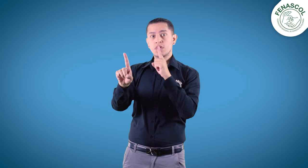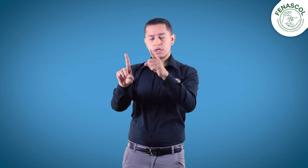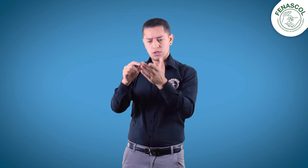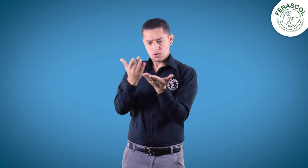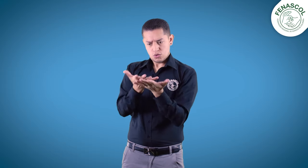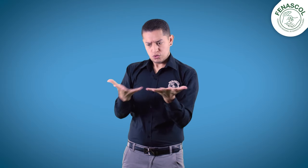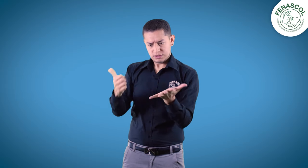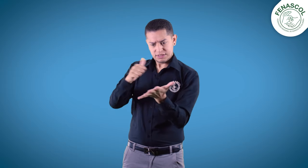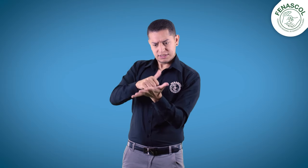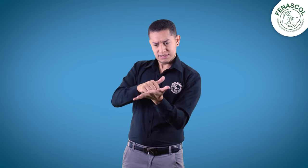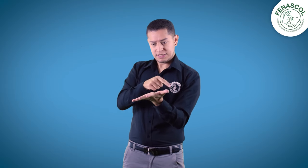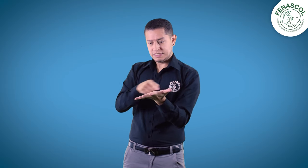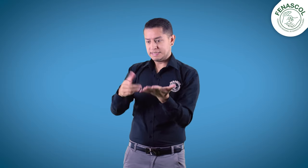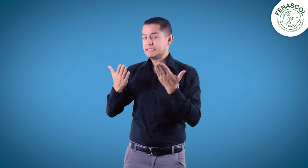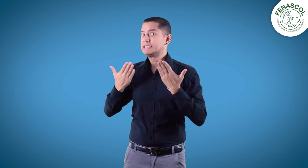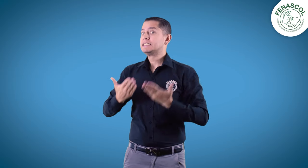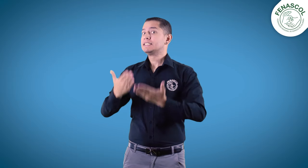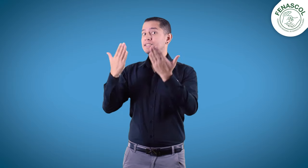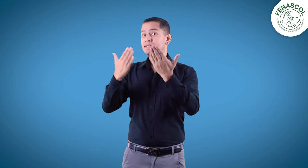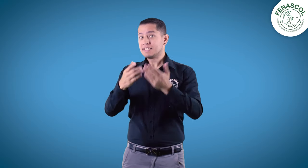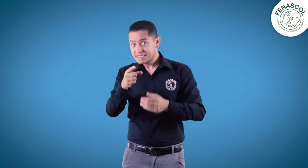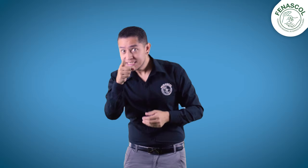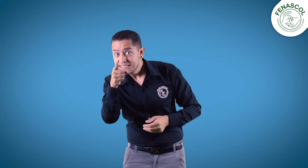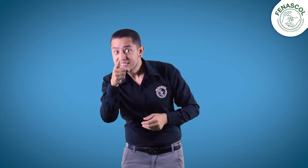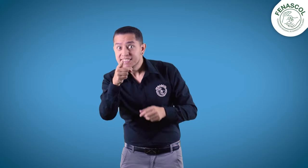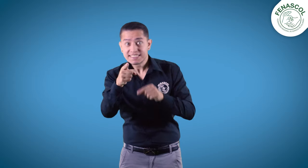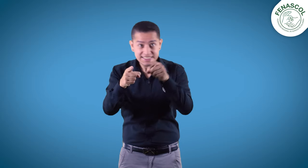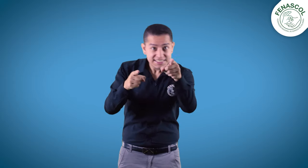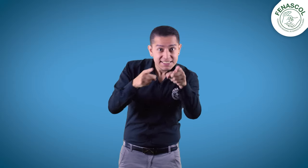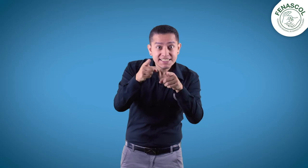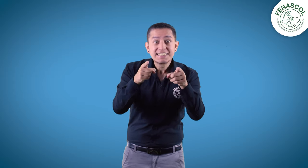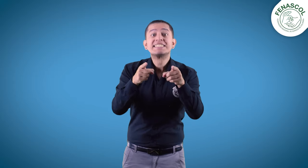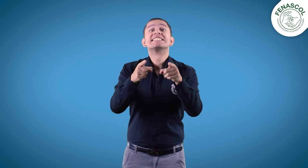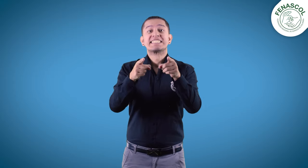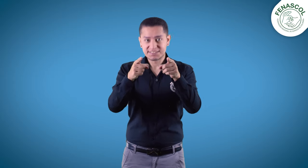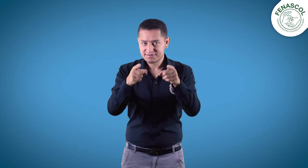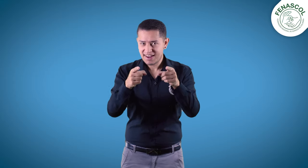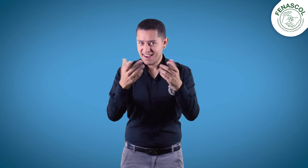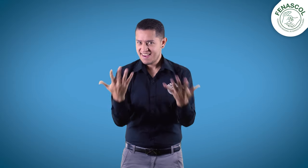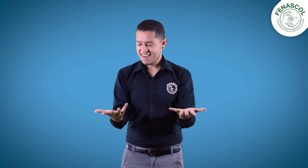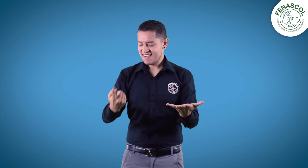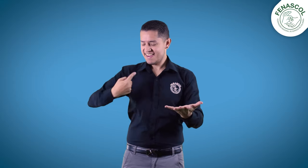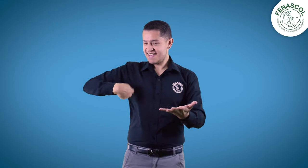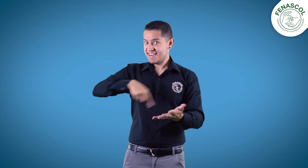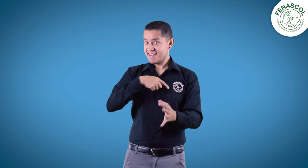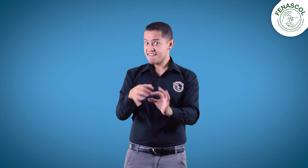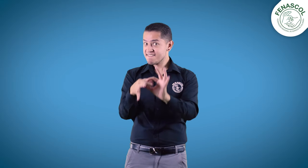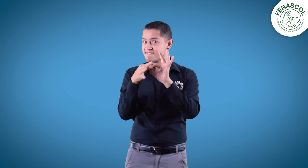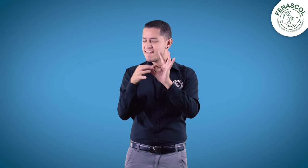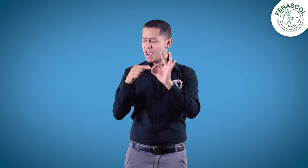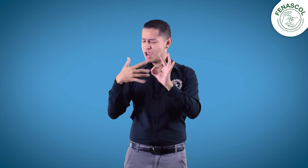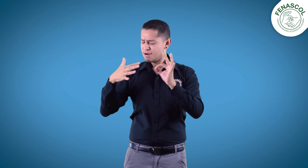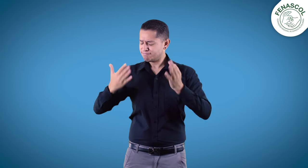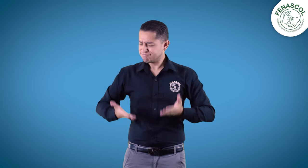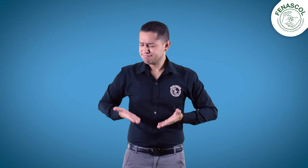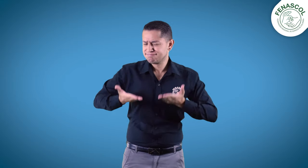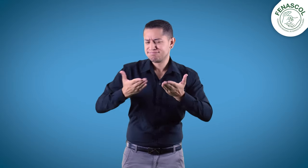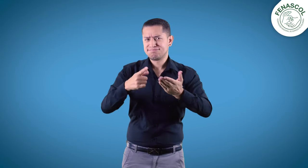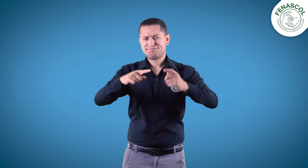y el material de apoyo sea útil. Si este es tu caso, Fenasco te ofrece una variedad de material en promoción